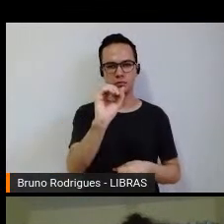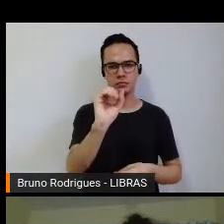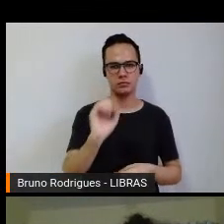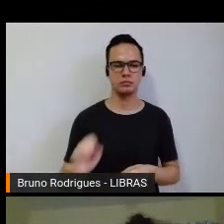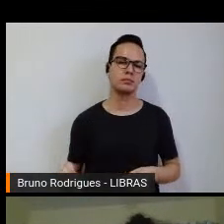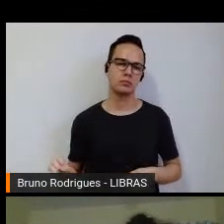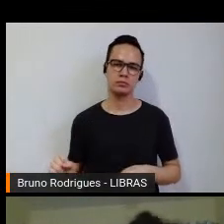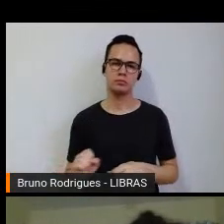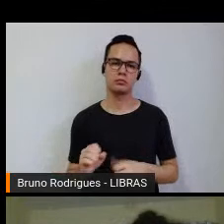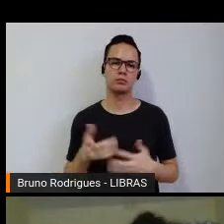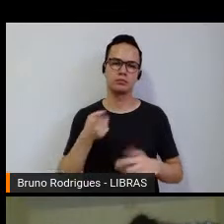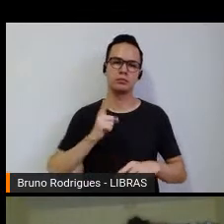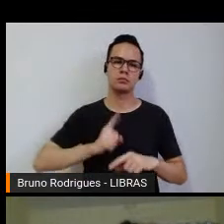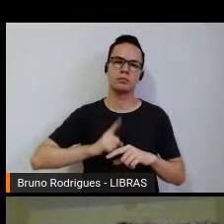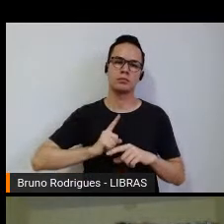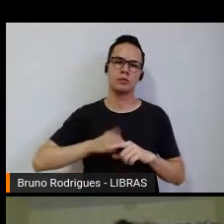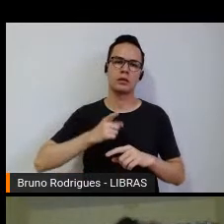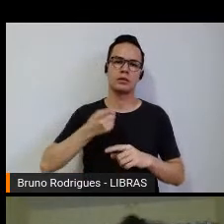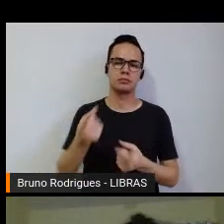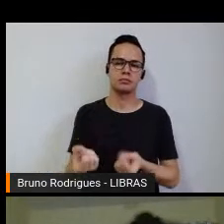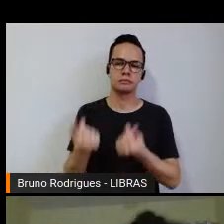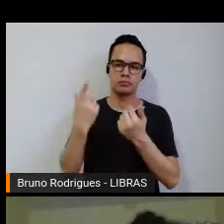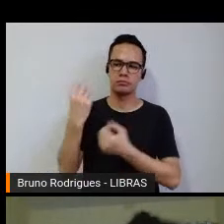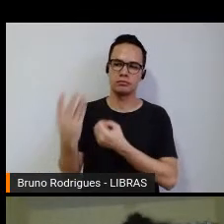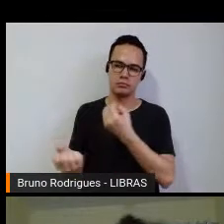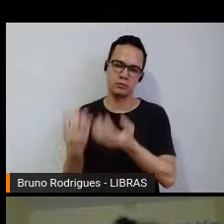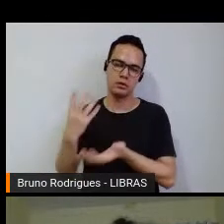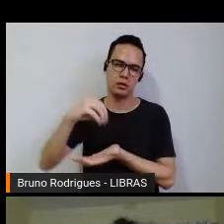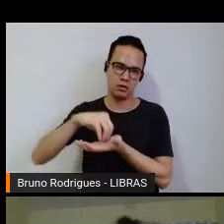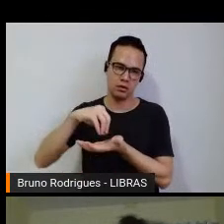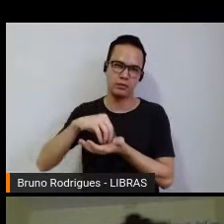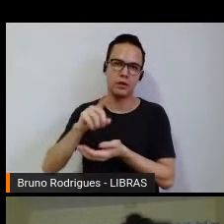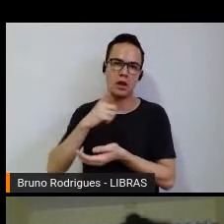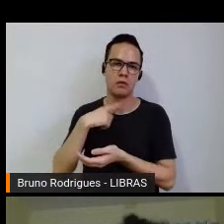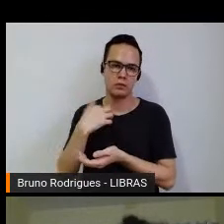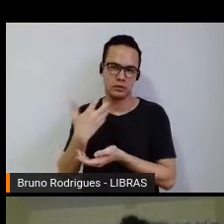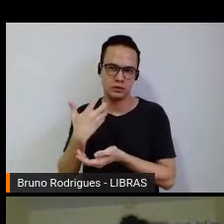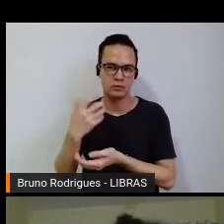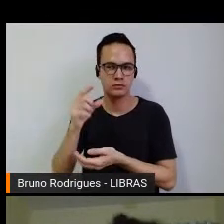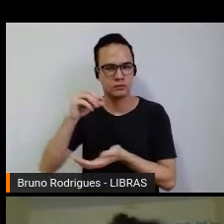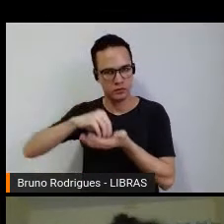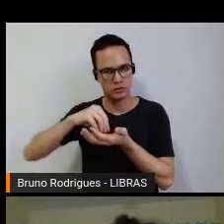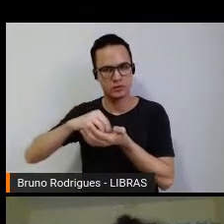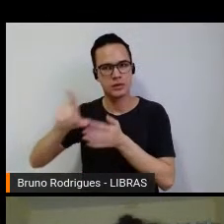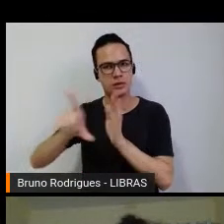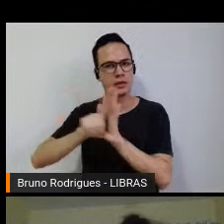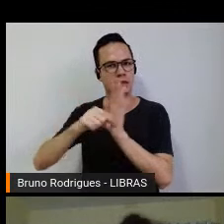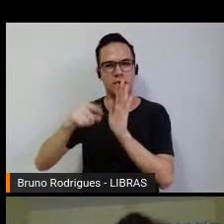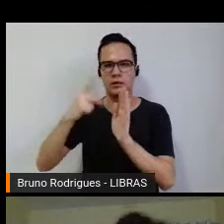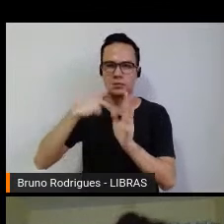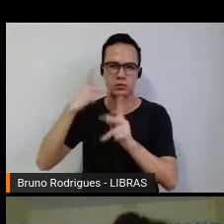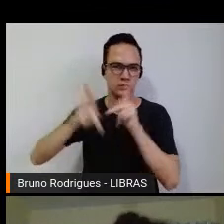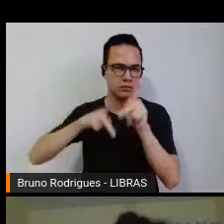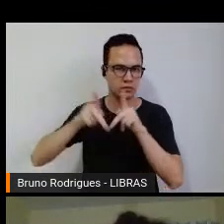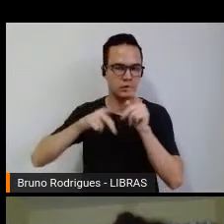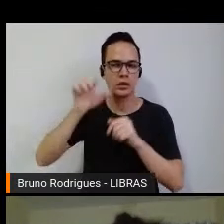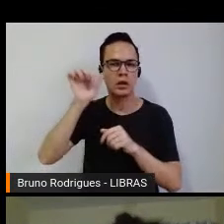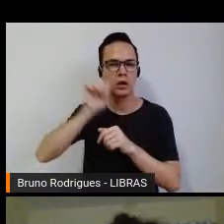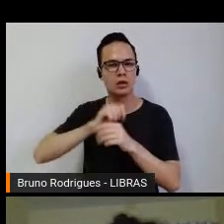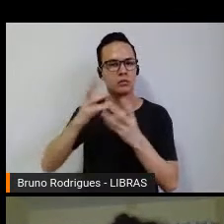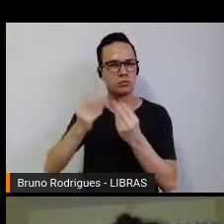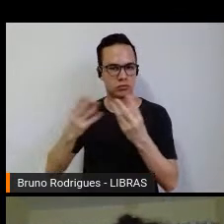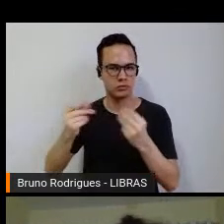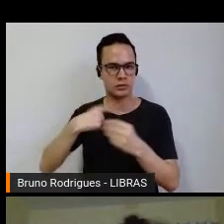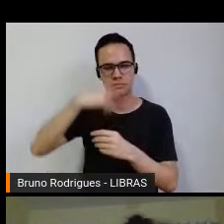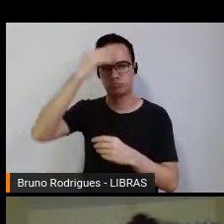por conta da falta de investimento, da falta de interesse, da falta de políticas públicas, enfim, muitas meninas existem dessa